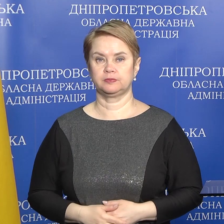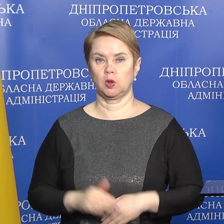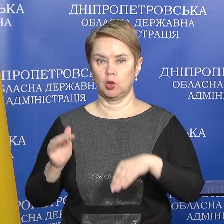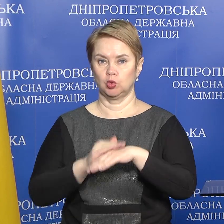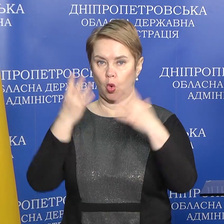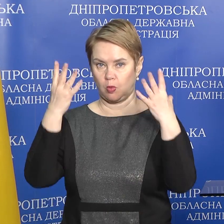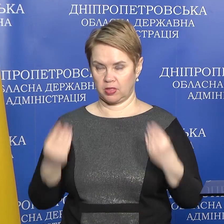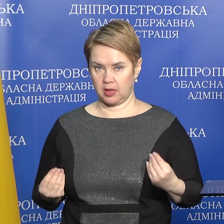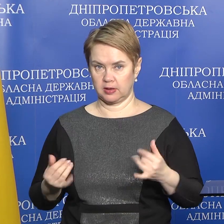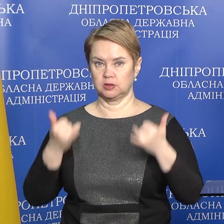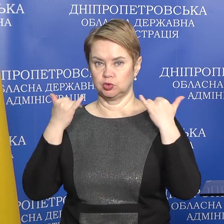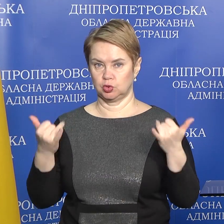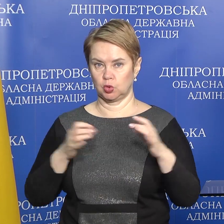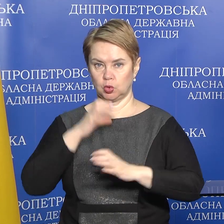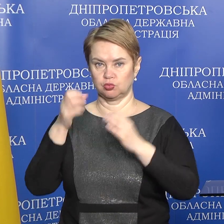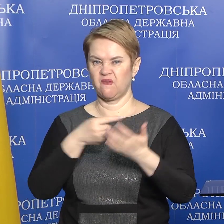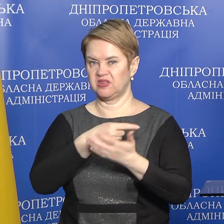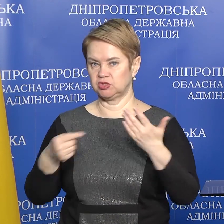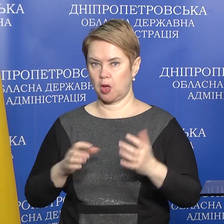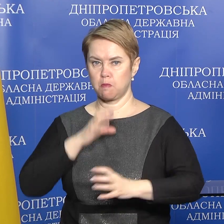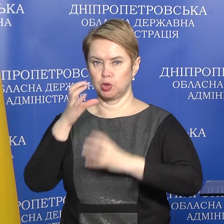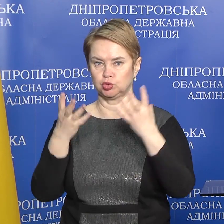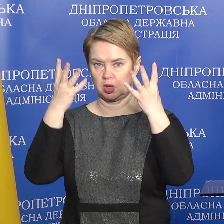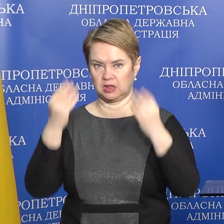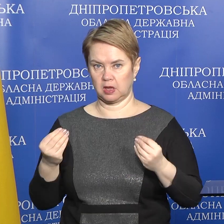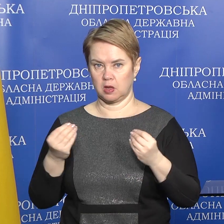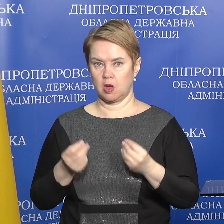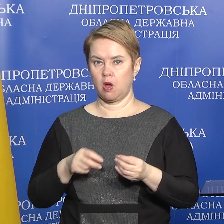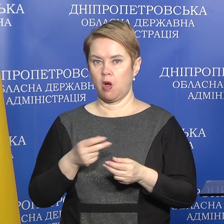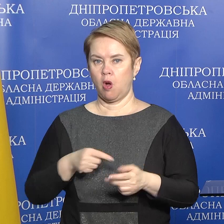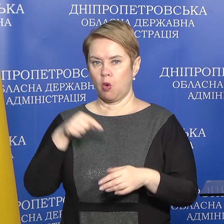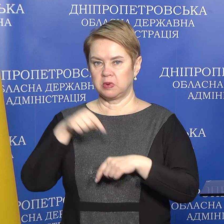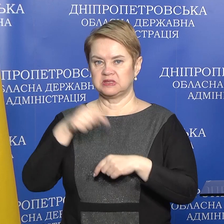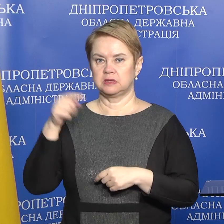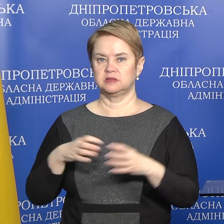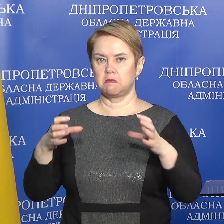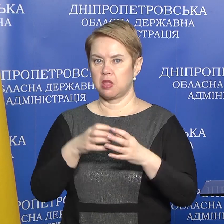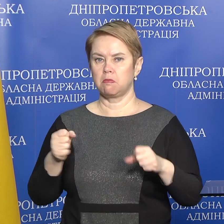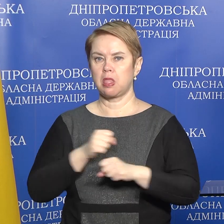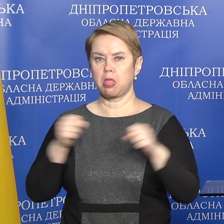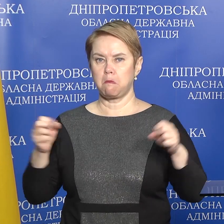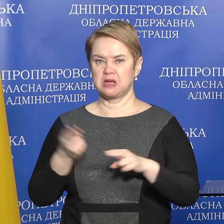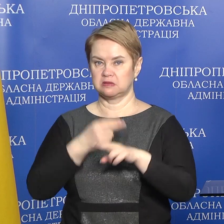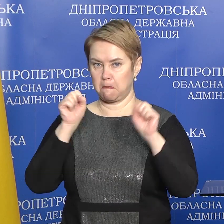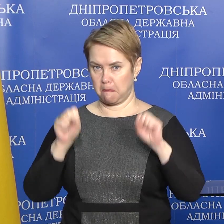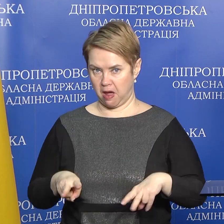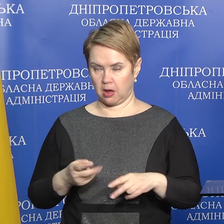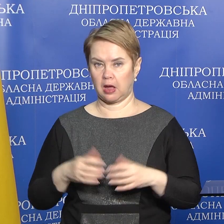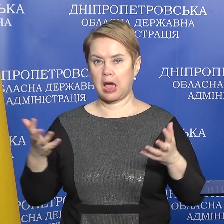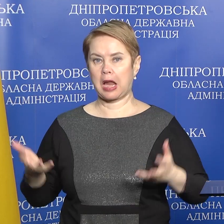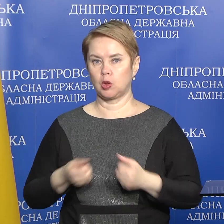Доброго дня! Сьогодні у світі визначається Міжнародний день обізнаності громадян зміної безпеки, тому